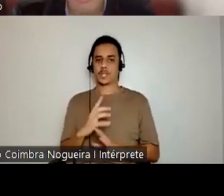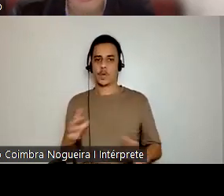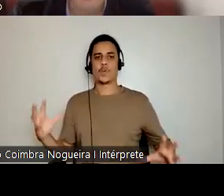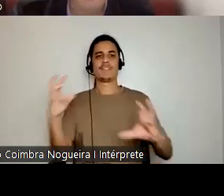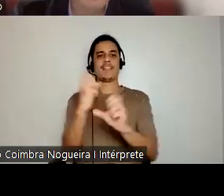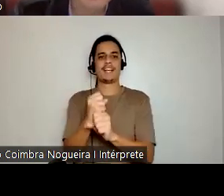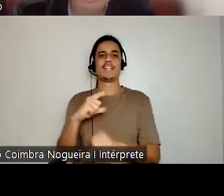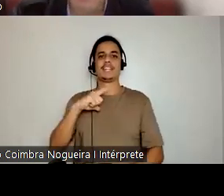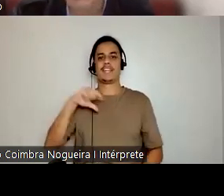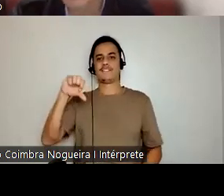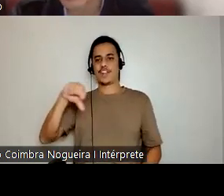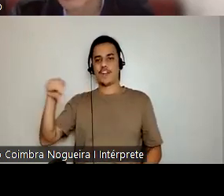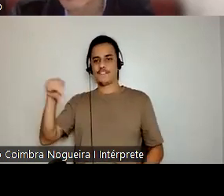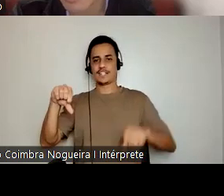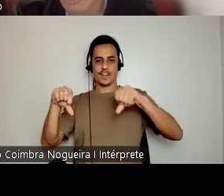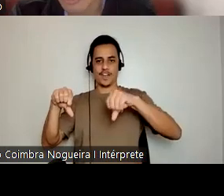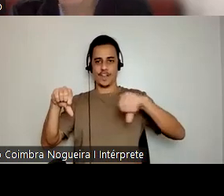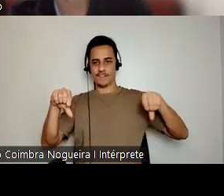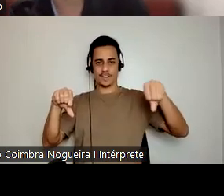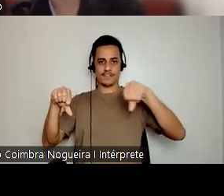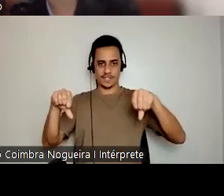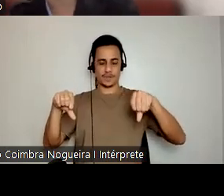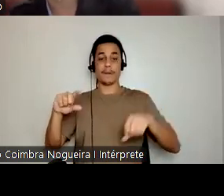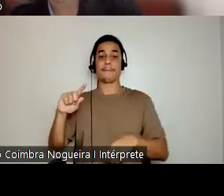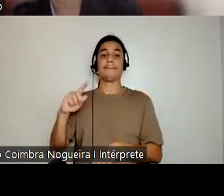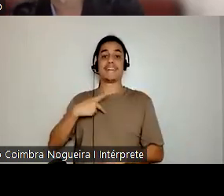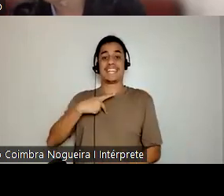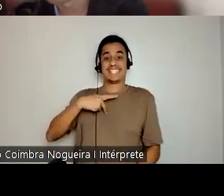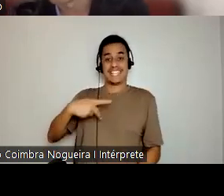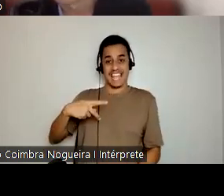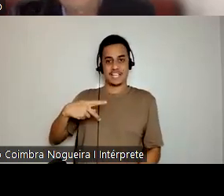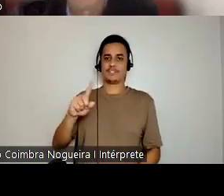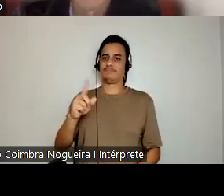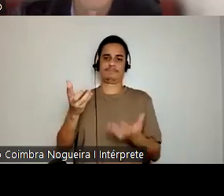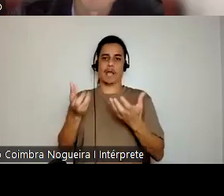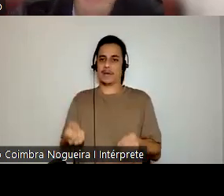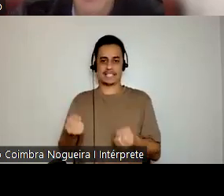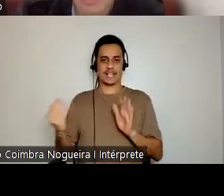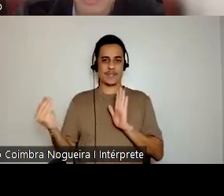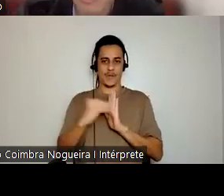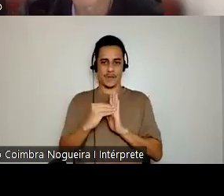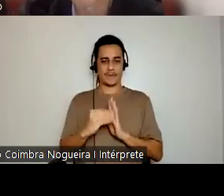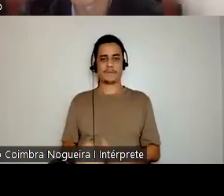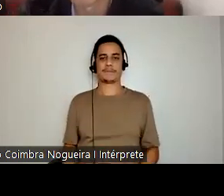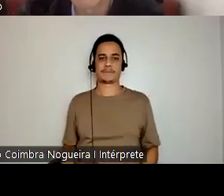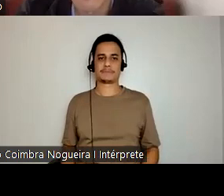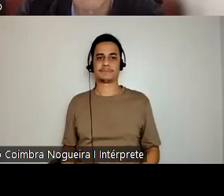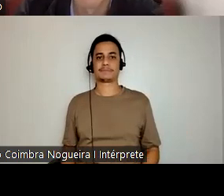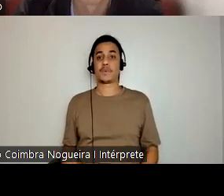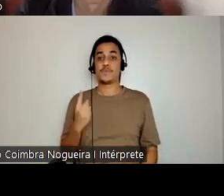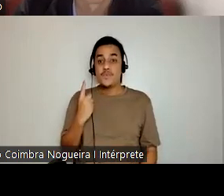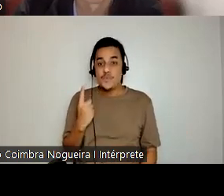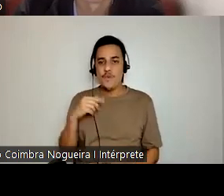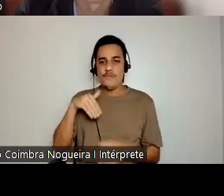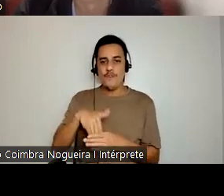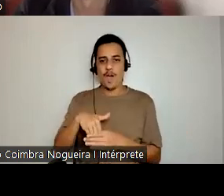99 e o presidente da constituinte na época ele rejeita a emenda. Então, por apenas um voto,